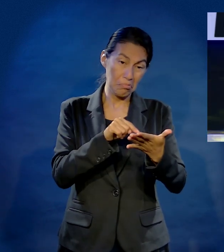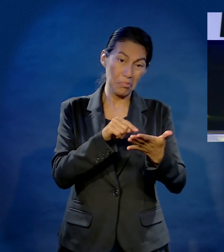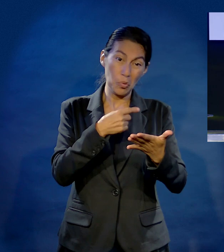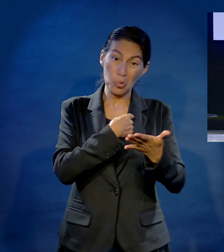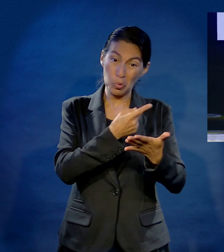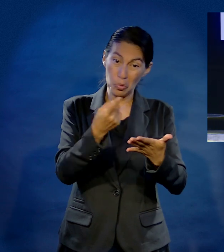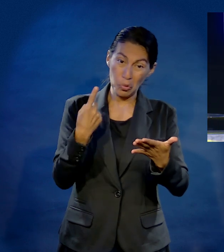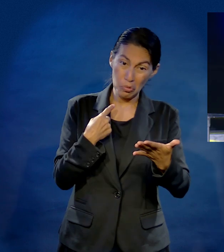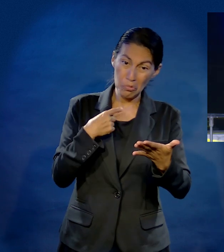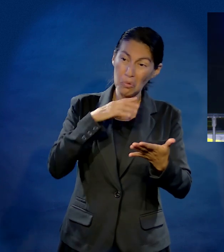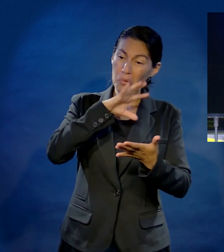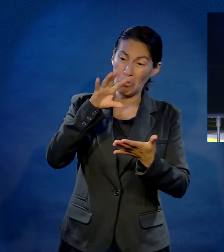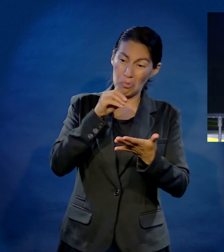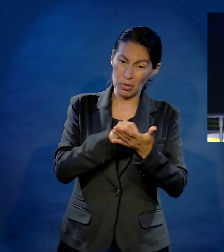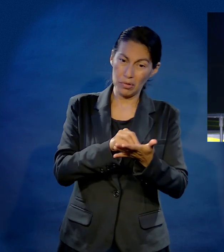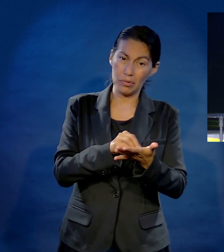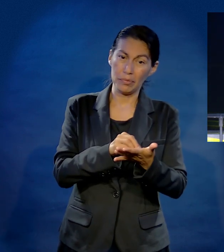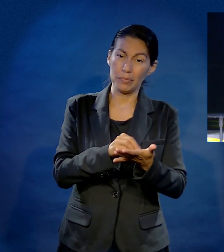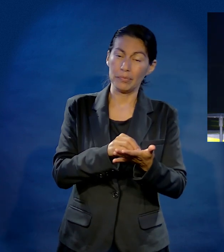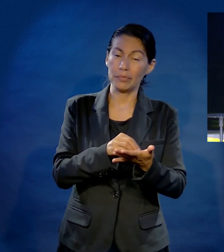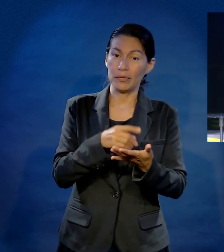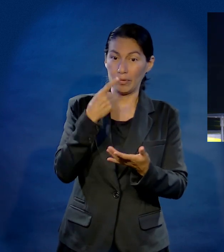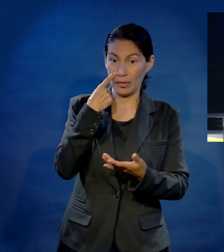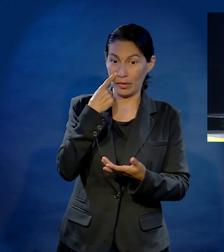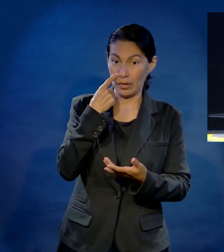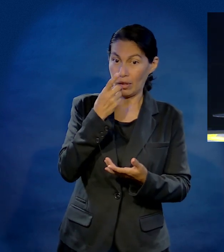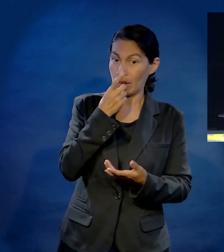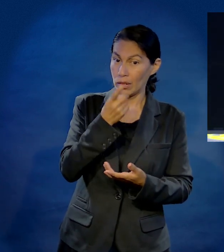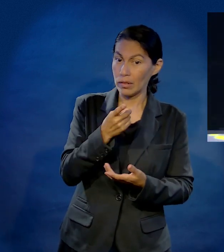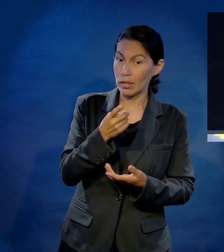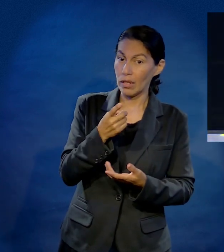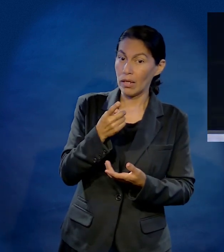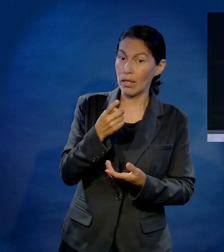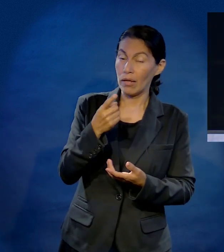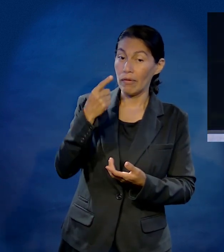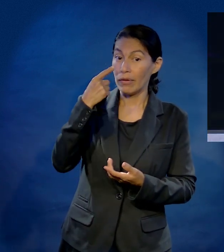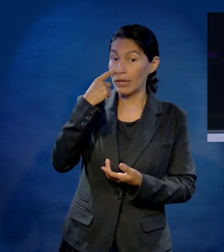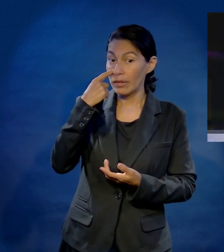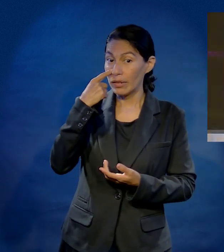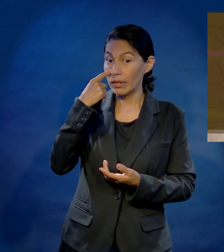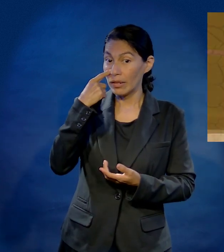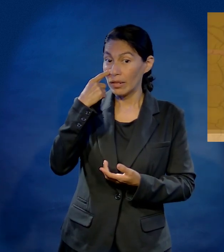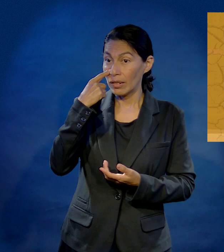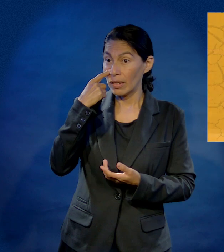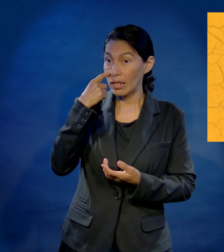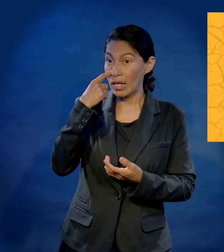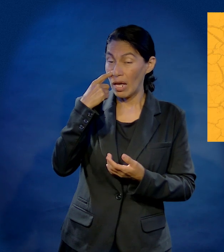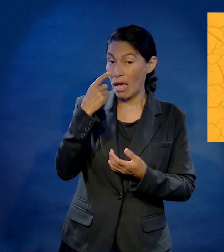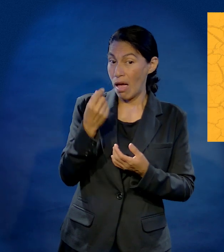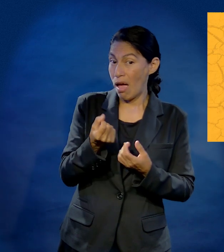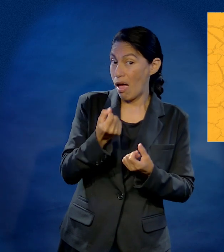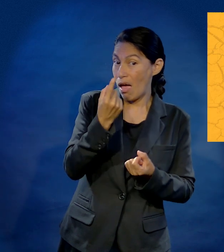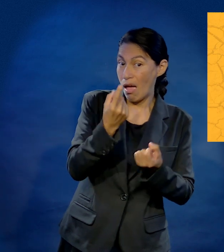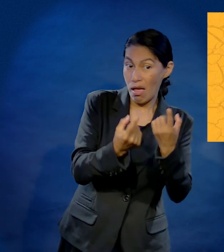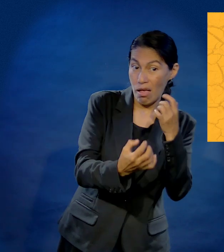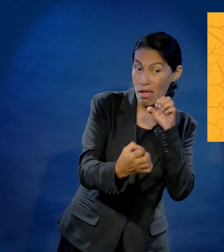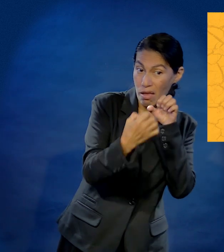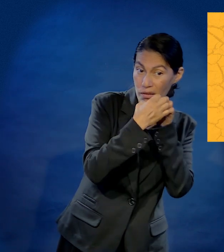estamos completos en Jesucristo. Mirad que nadie os engañe por medio de filosofías huecas y sutilezas,